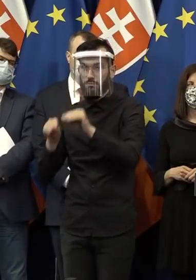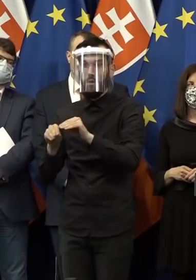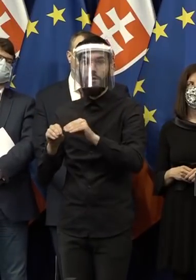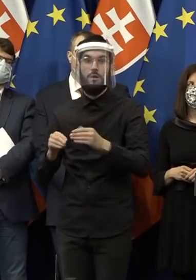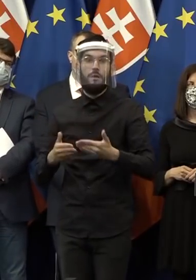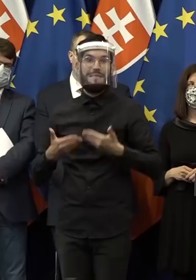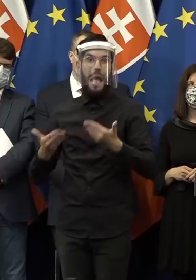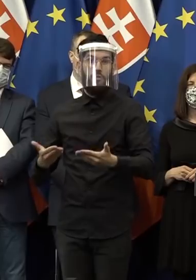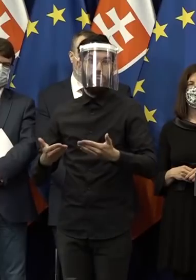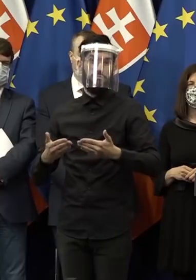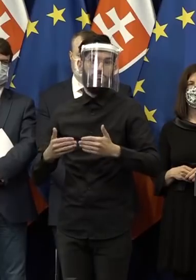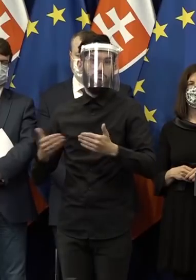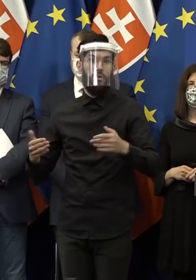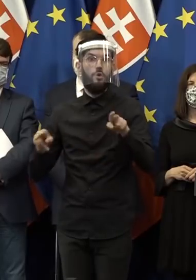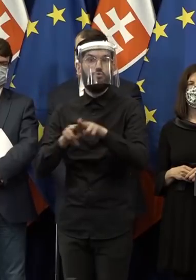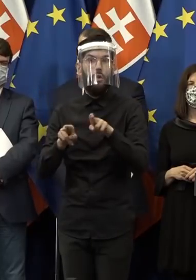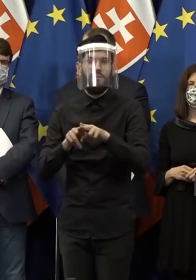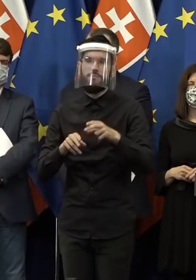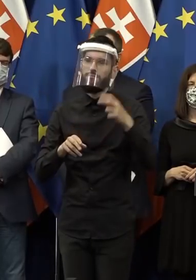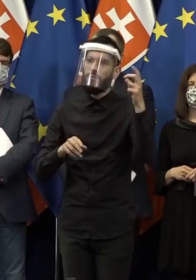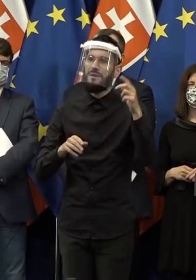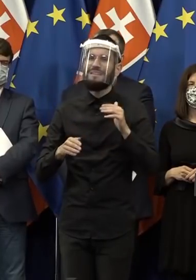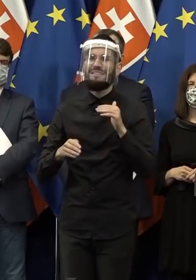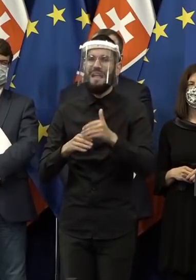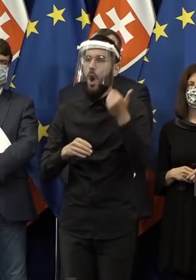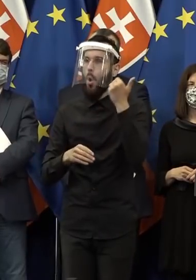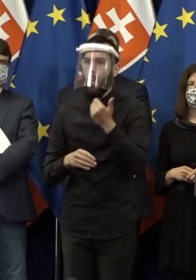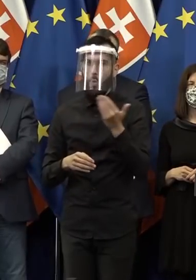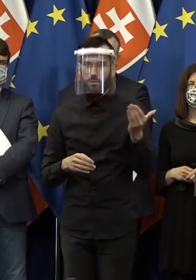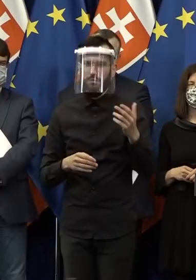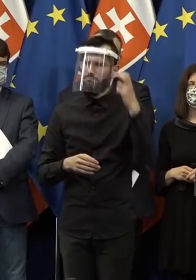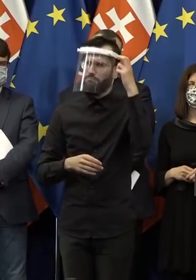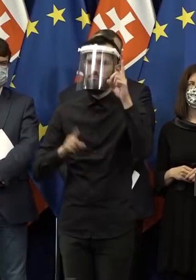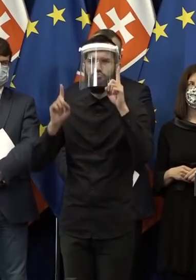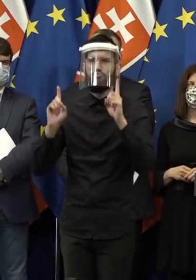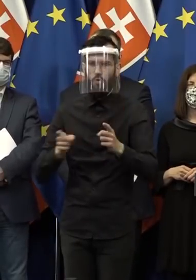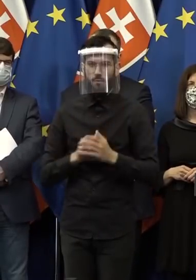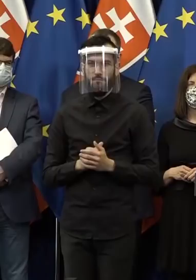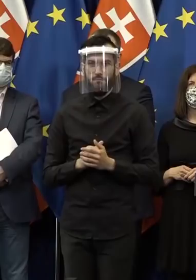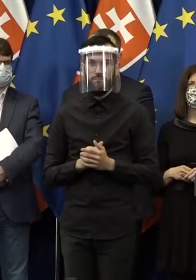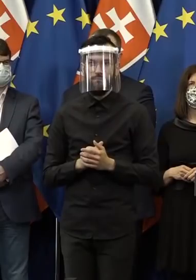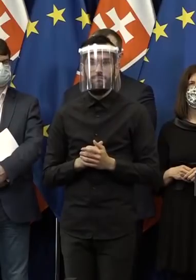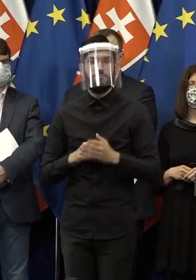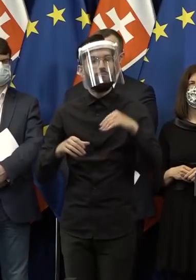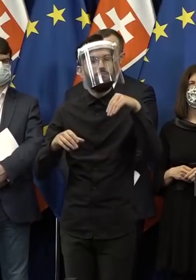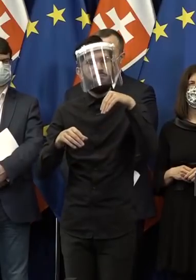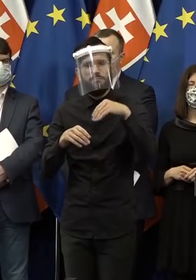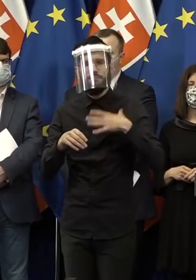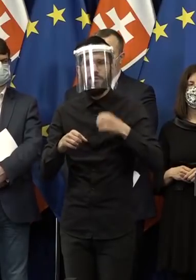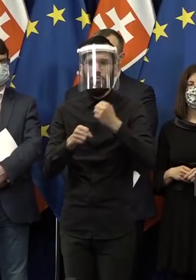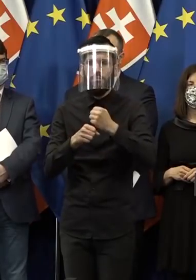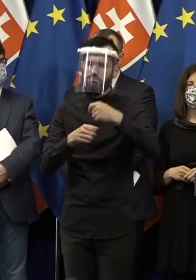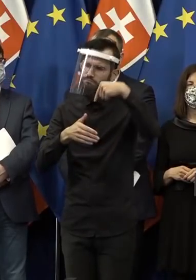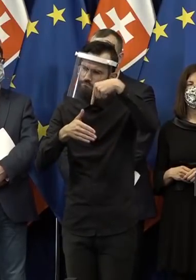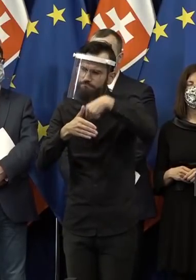úroveň. Čo sa týka ešte vlajkových lodí za stranu za ľudí, vlajkovou lodou je hĺbková dôsledná